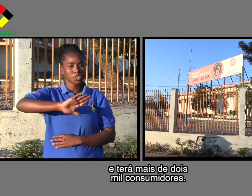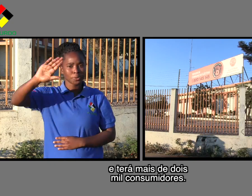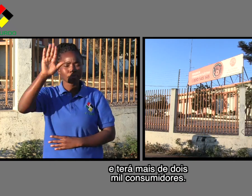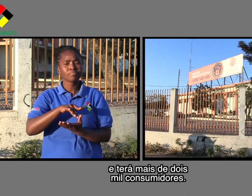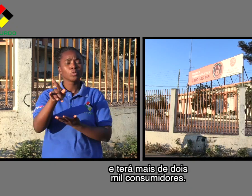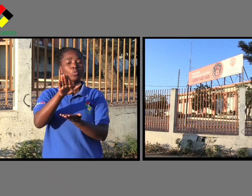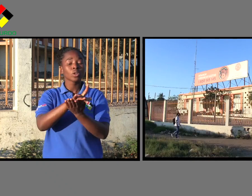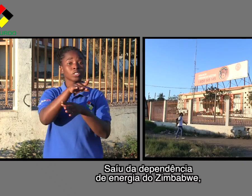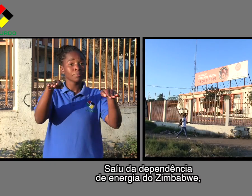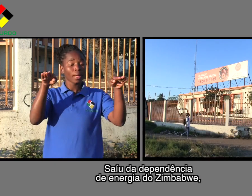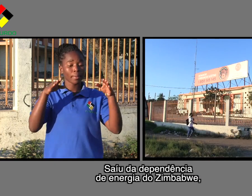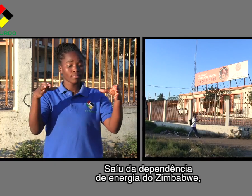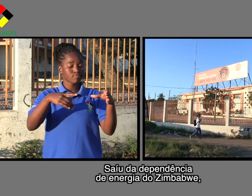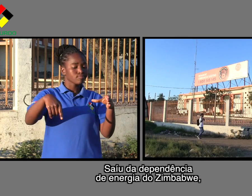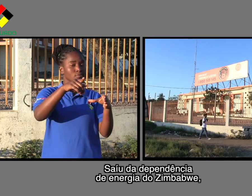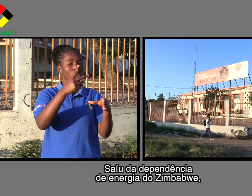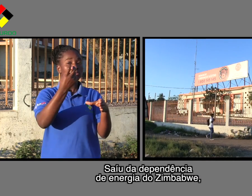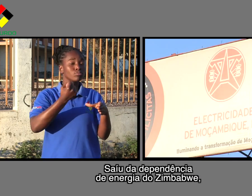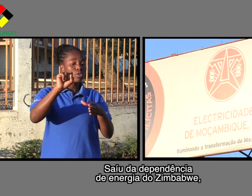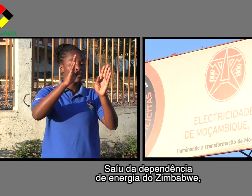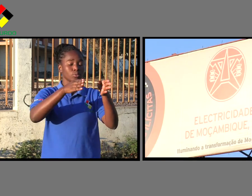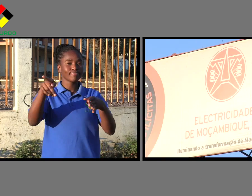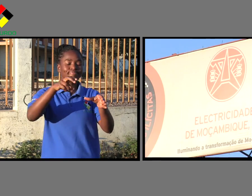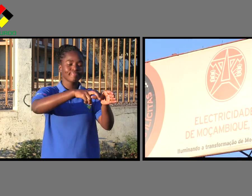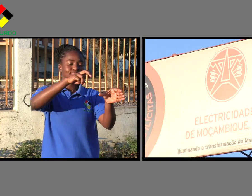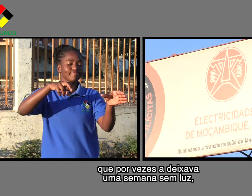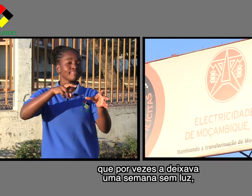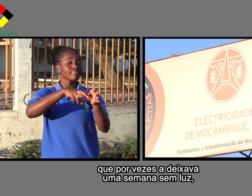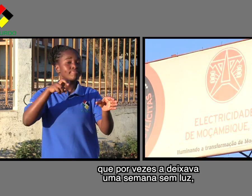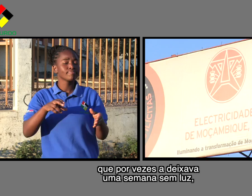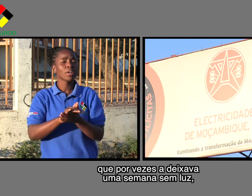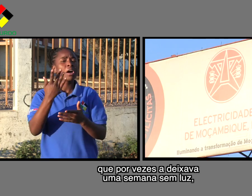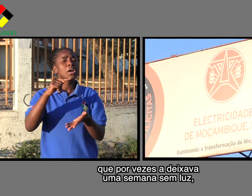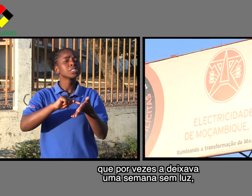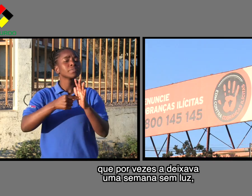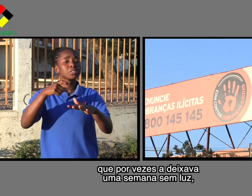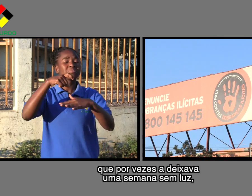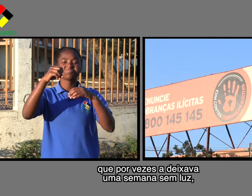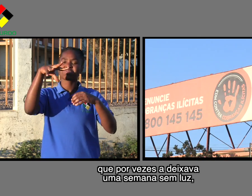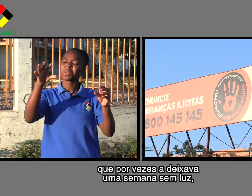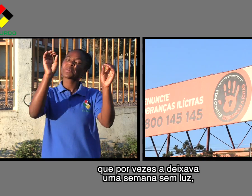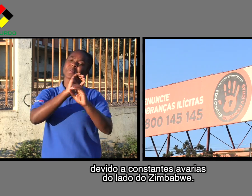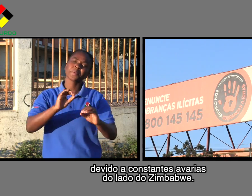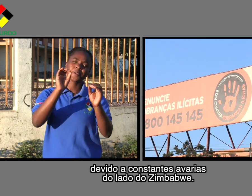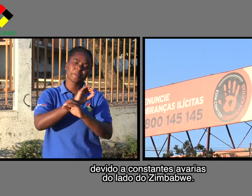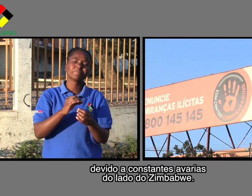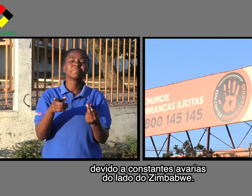consumidores. Saíram da dependência de energia do Zimbábue, que por vezes os deixava numa semana sem luz devido a constantes